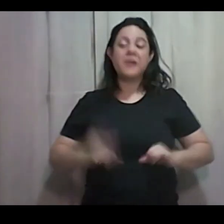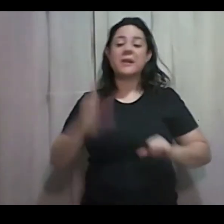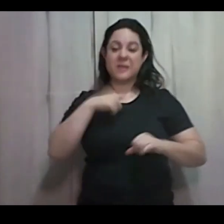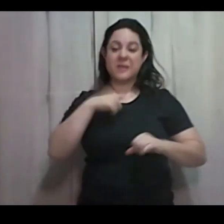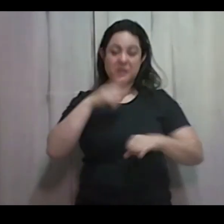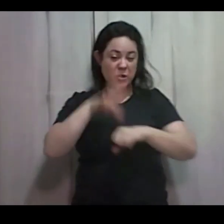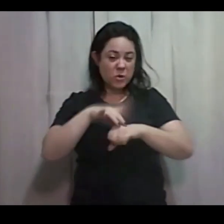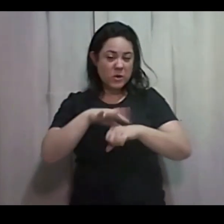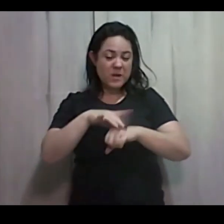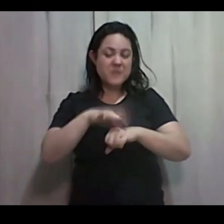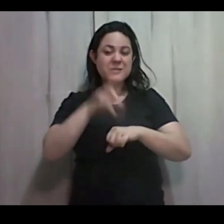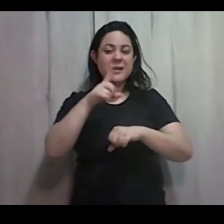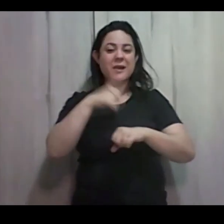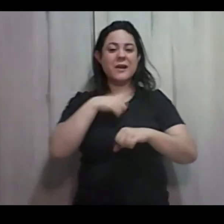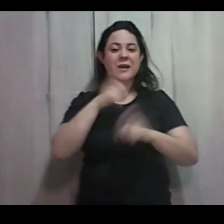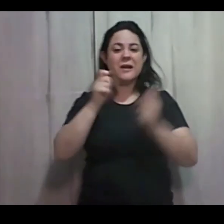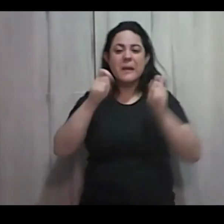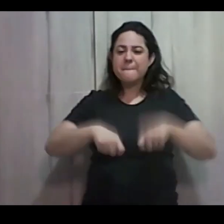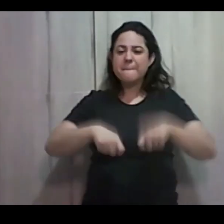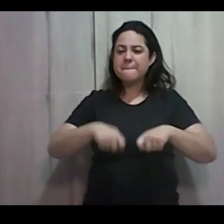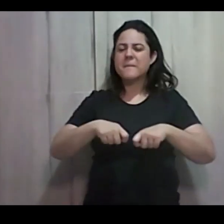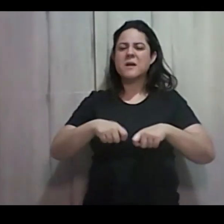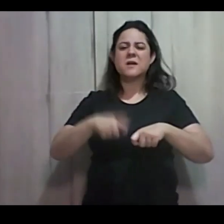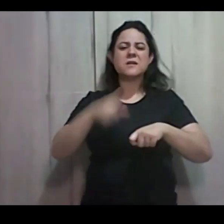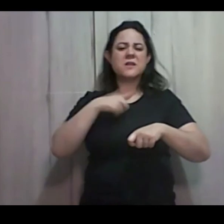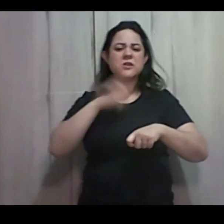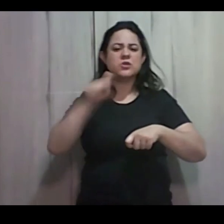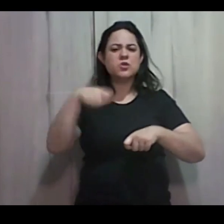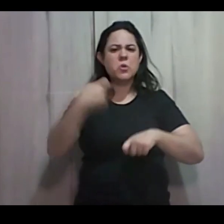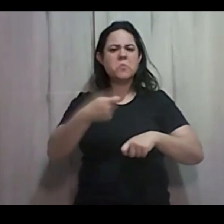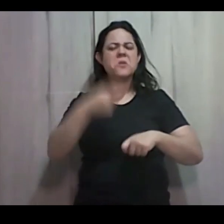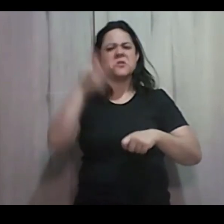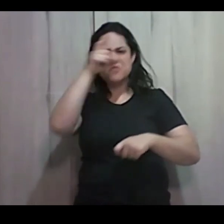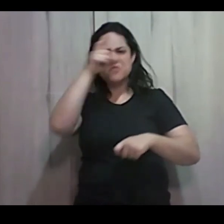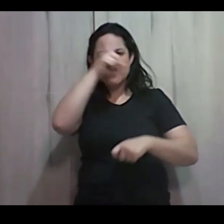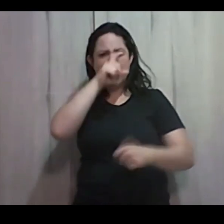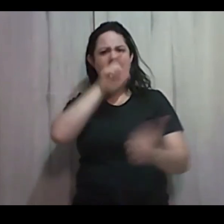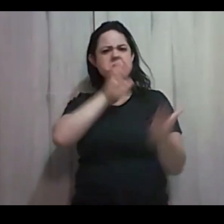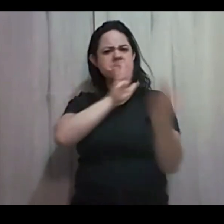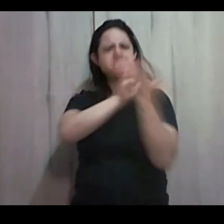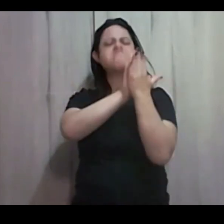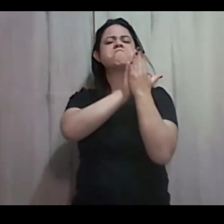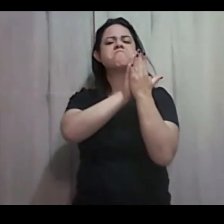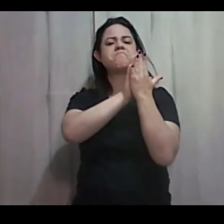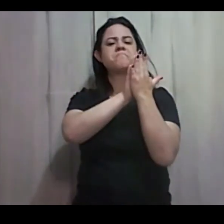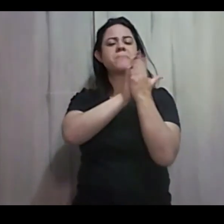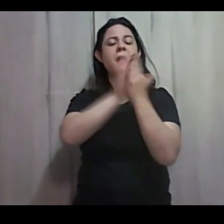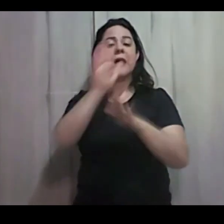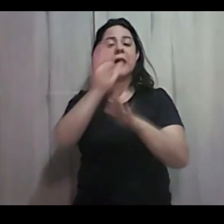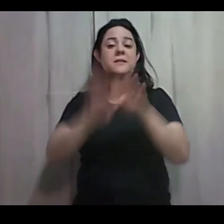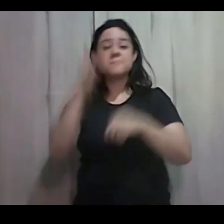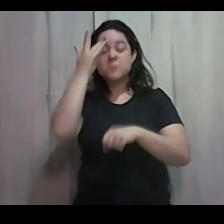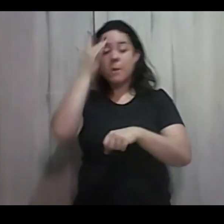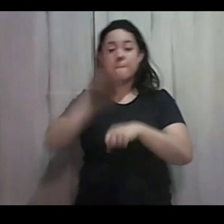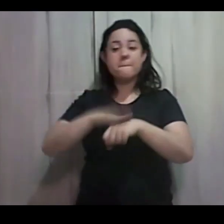capacidade Muito grande De enfrentar as dificuldades Às vezes o mais pobre Mas pessoas Em situação